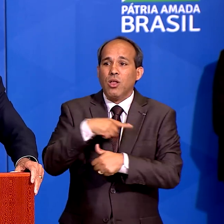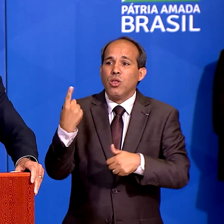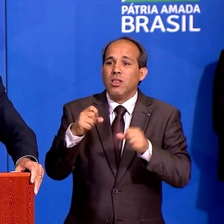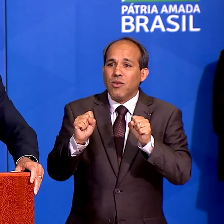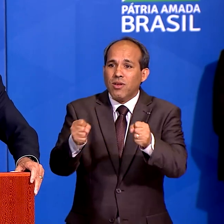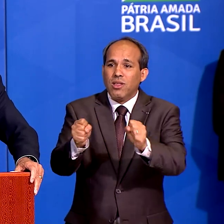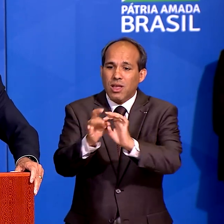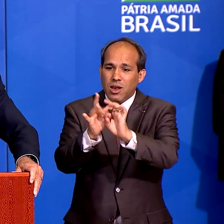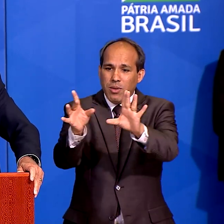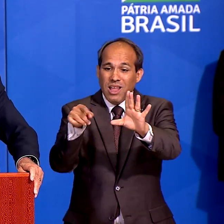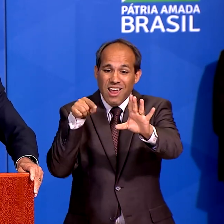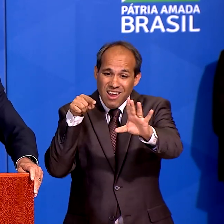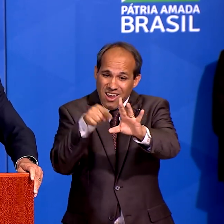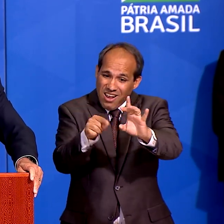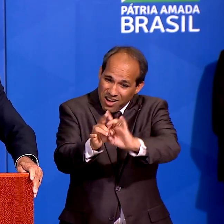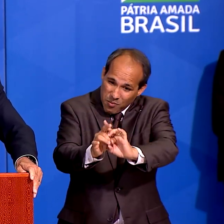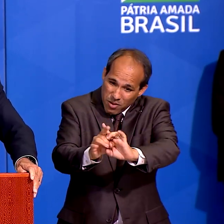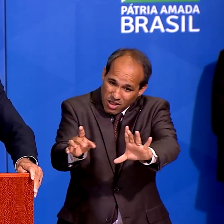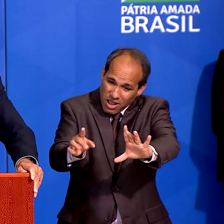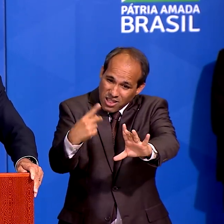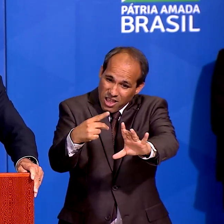base, é o pilar de tudo. Obrigado!